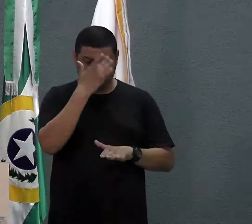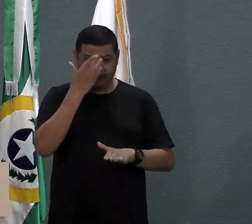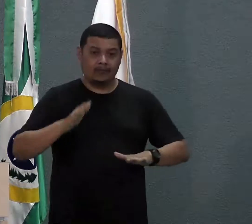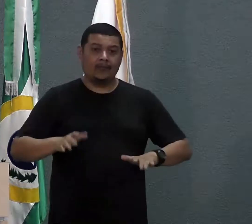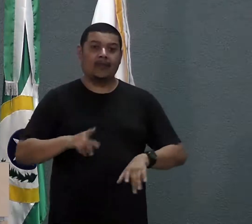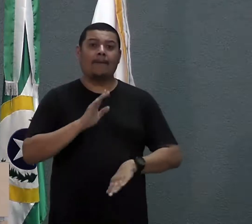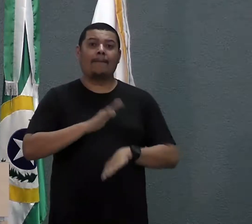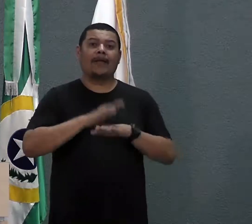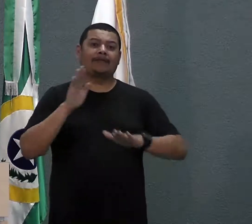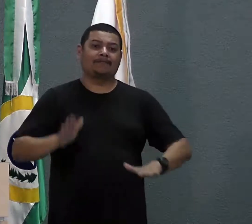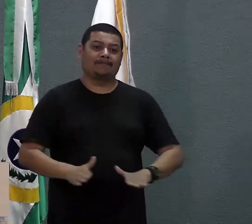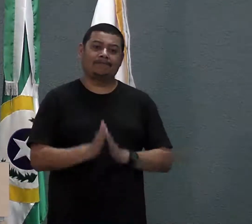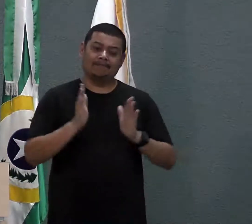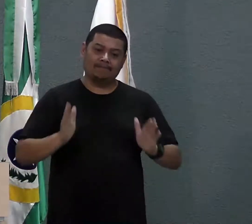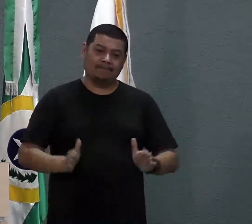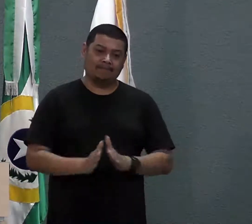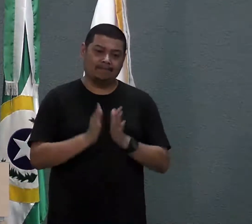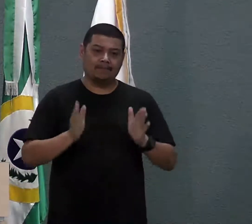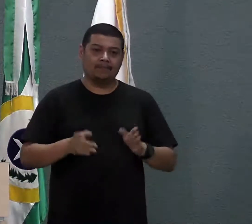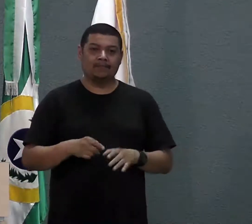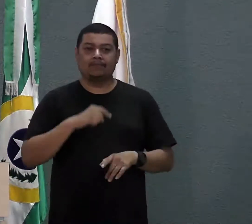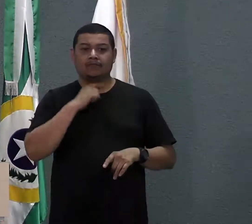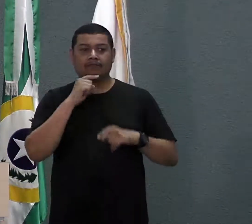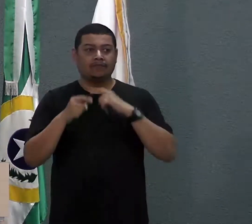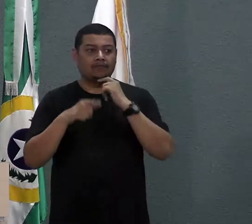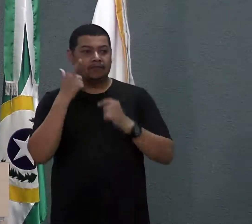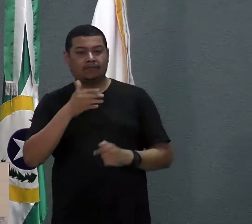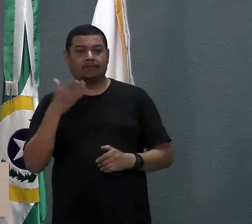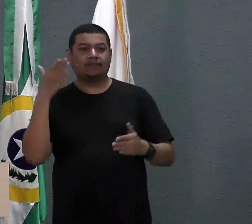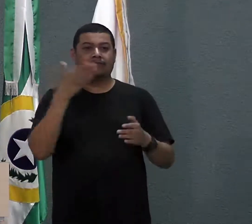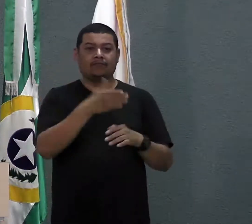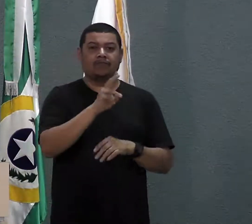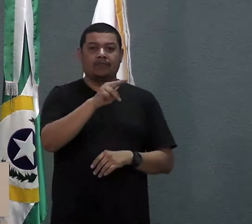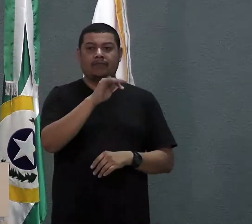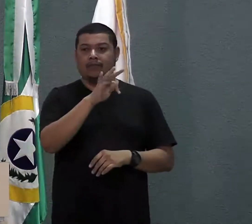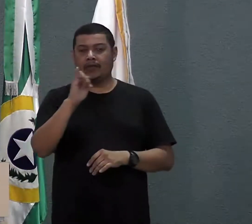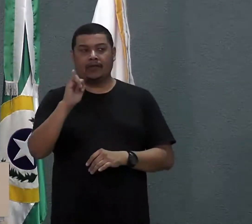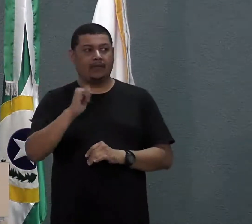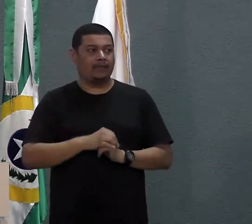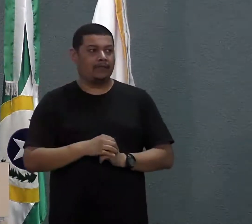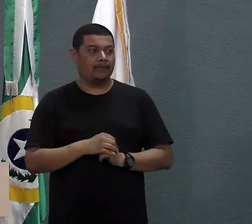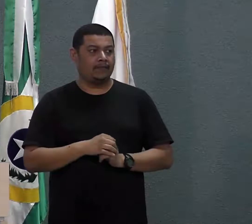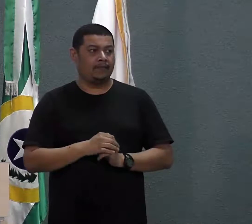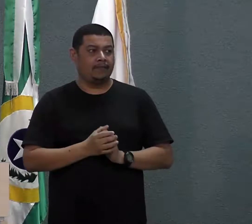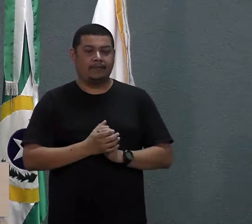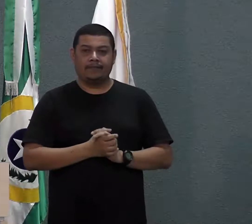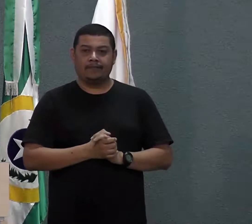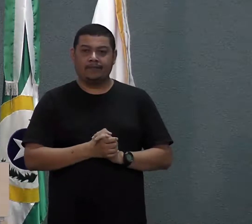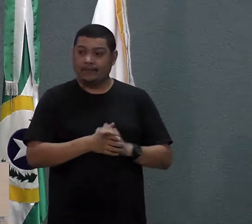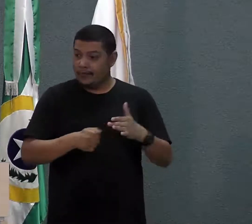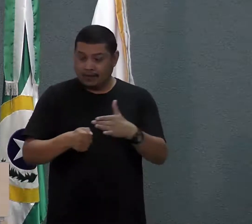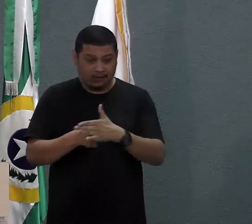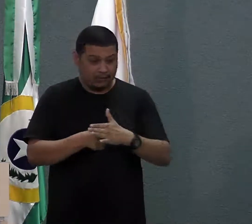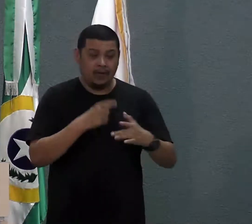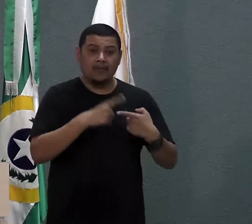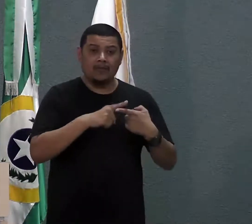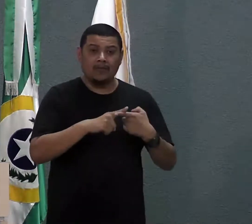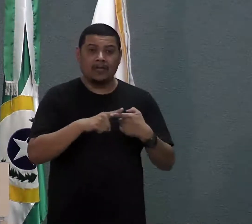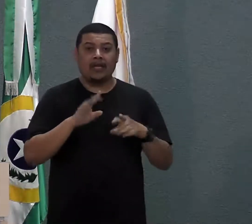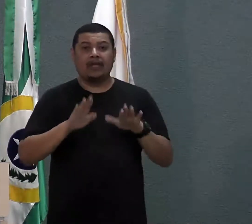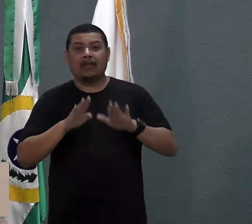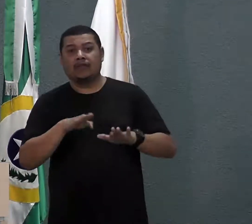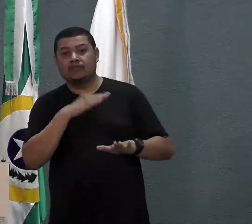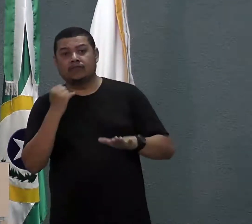humildes, mais carentes, não conseguem acesso a uma UTI, ali lutando entre a vida e a morte.